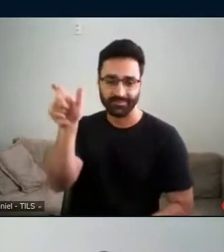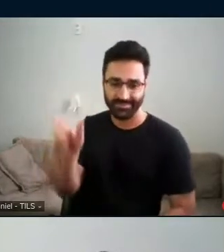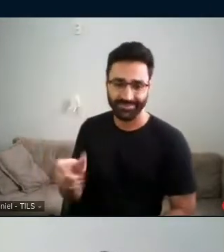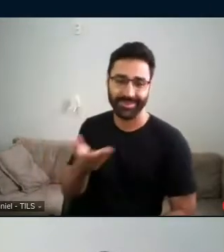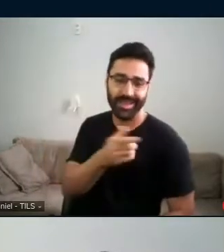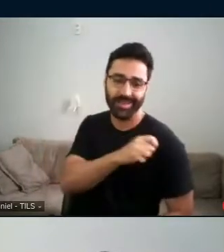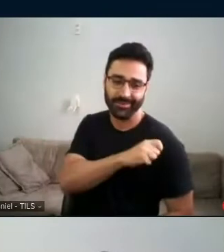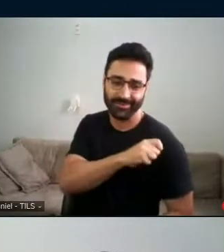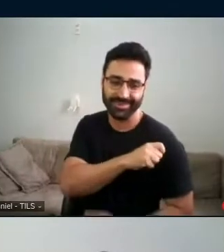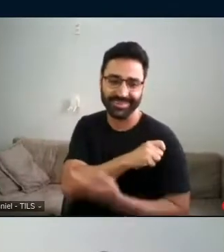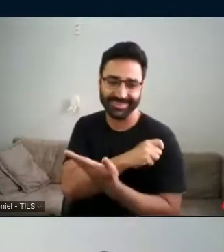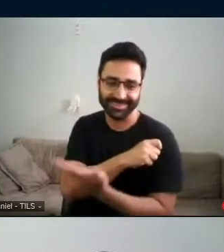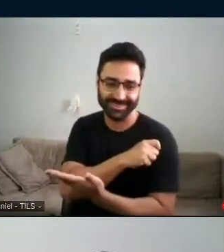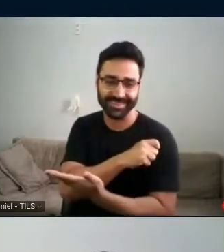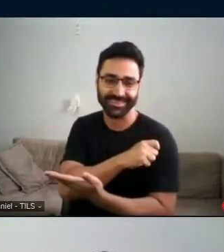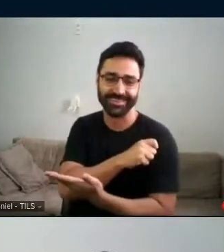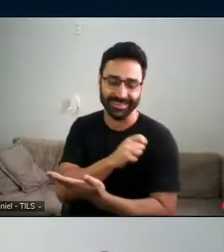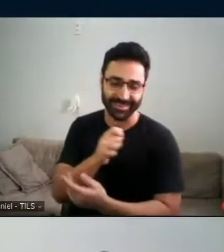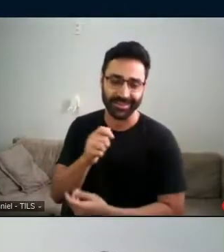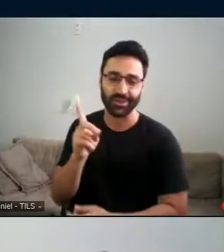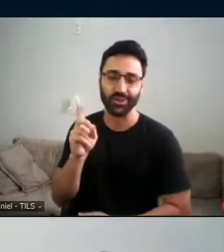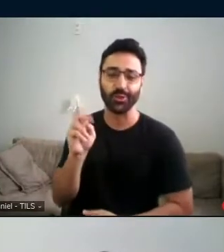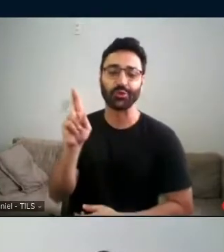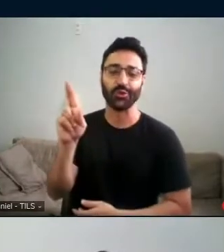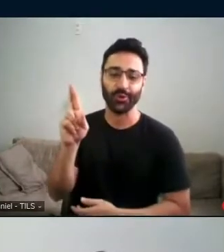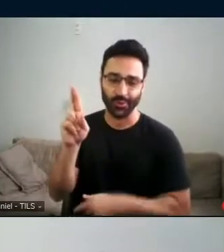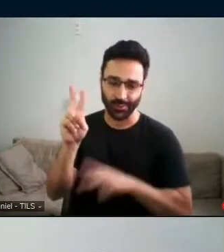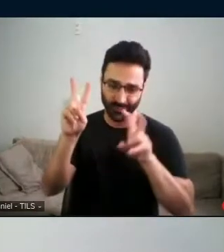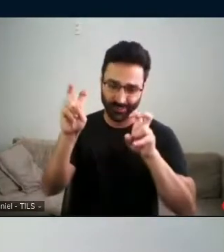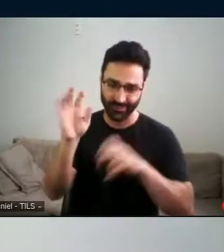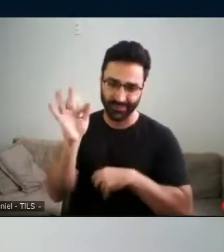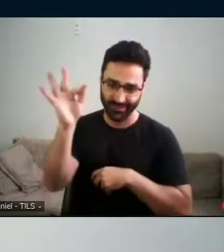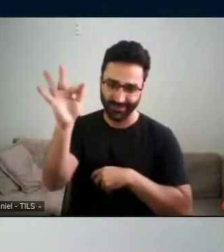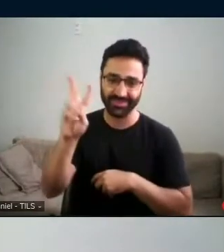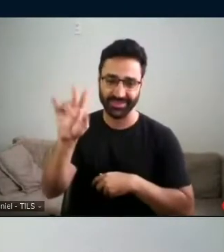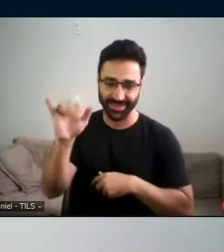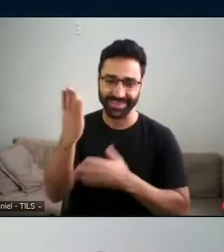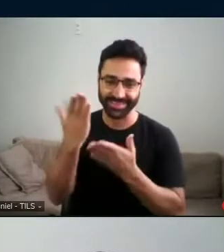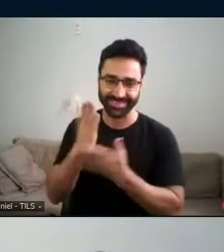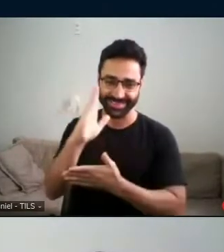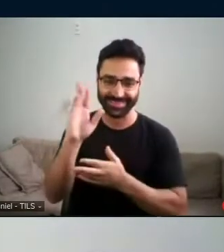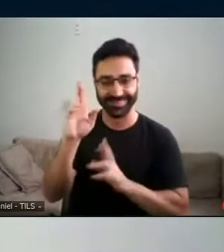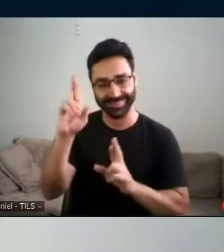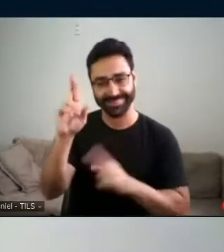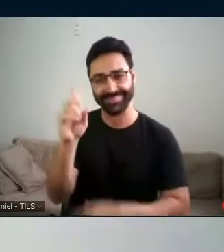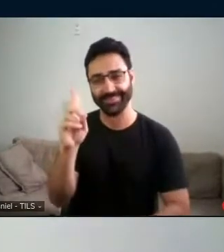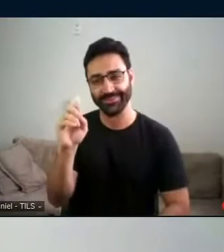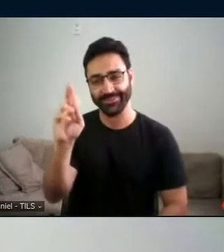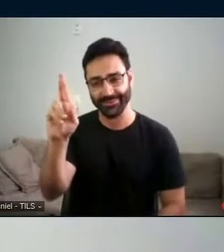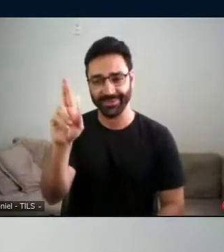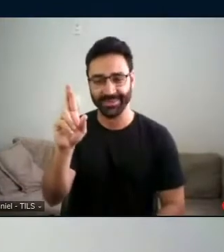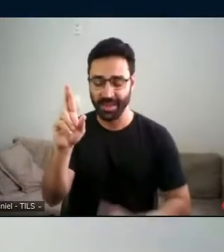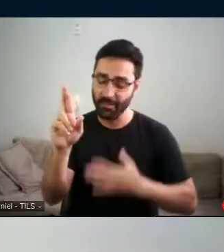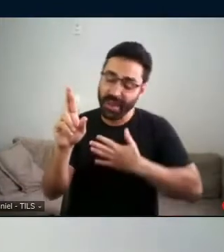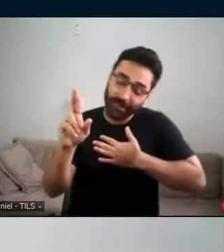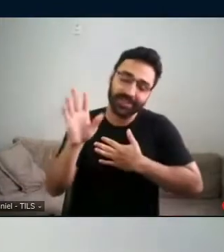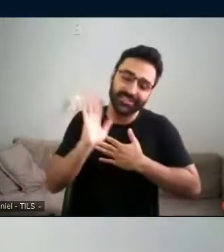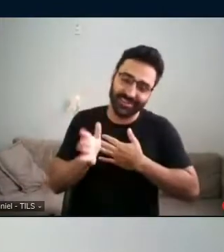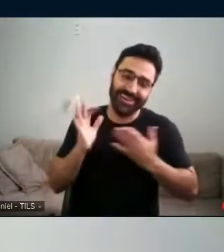presente, doutoranda Tatiana de Paula, que logo, logo será doutora, que já é para mim,